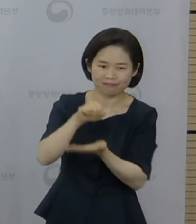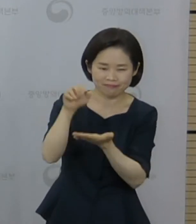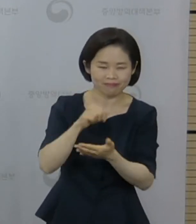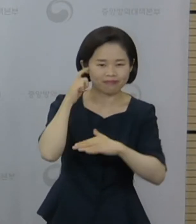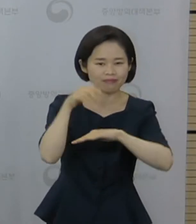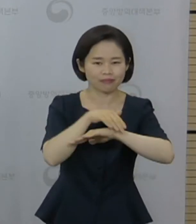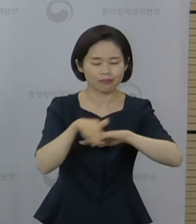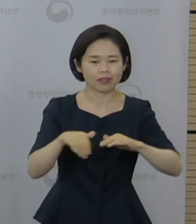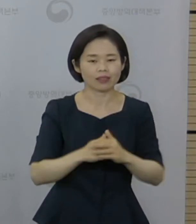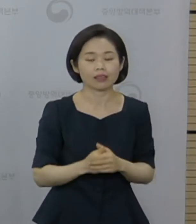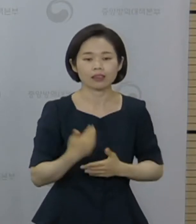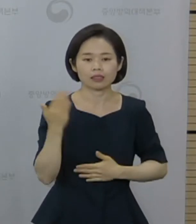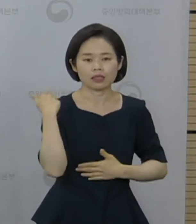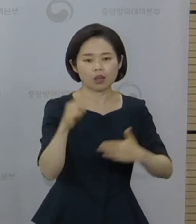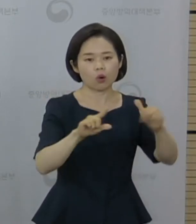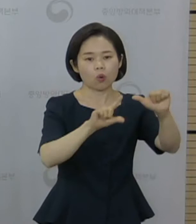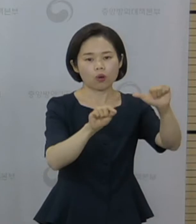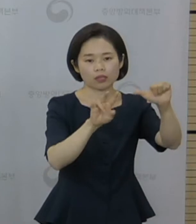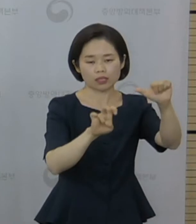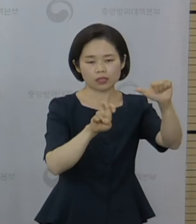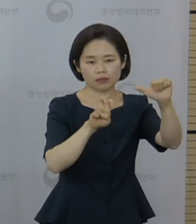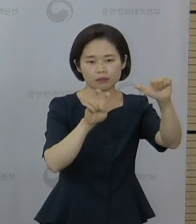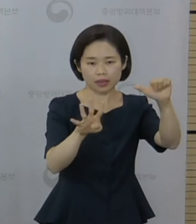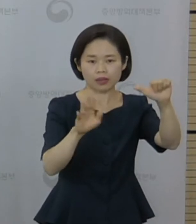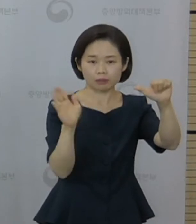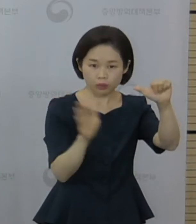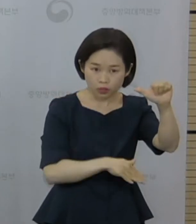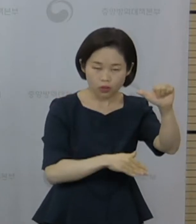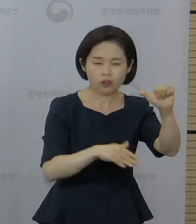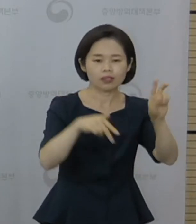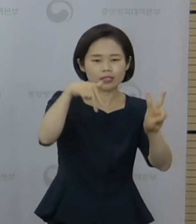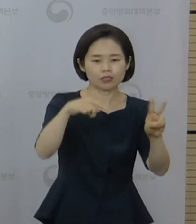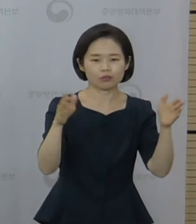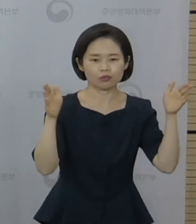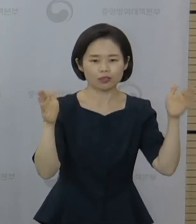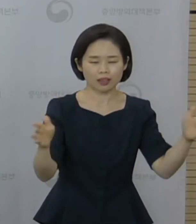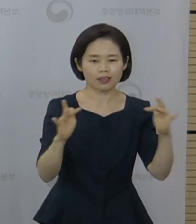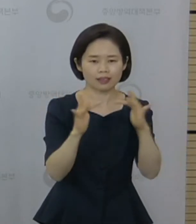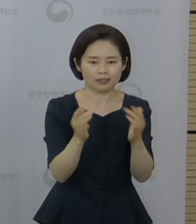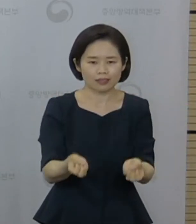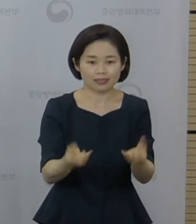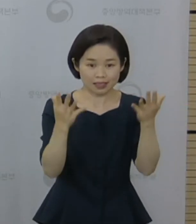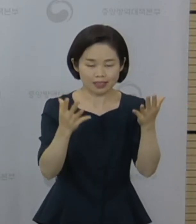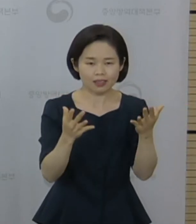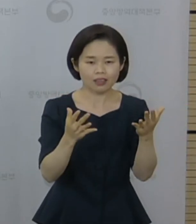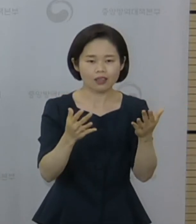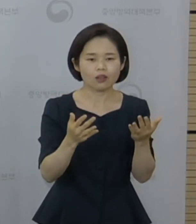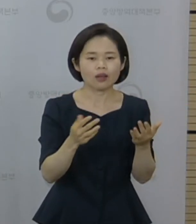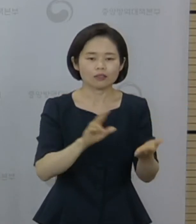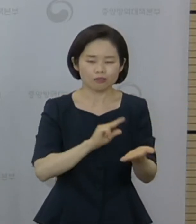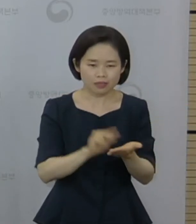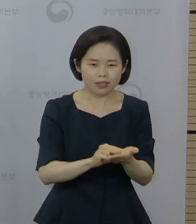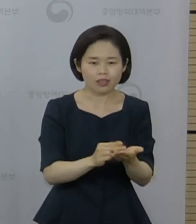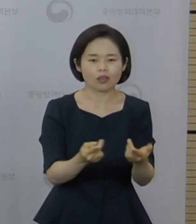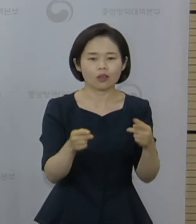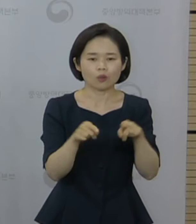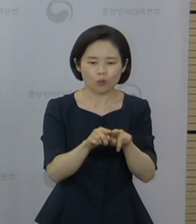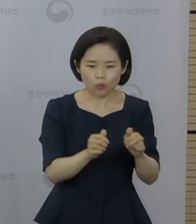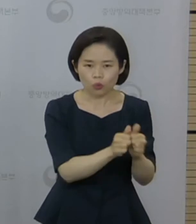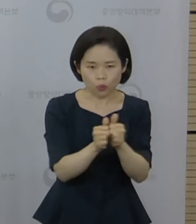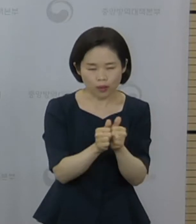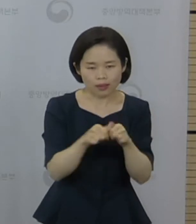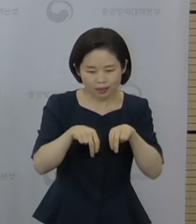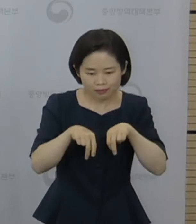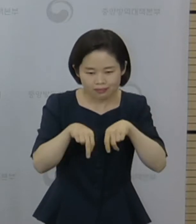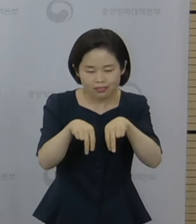지난 5월 24일부터 2주간 진행되었던 온라인 캠페인 동행 함께 걷기가 2,700여 명의